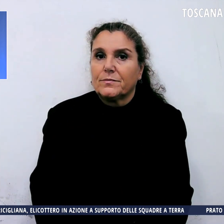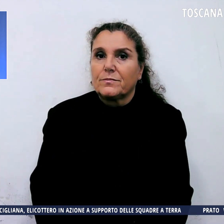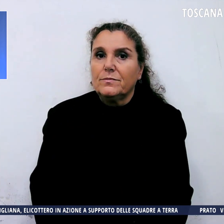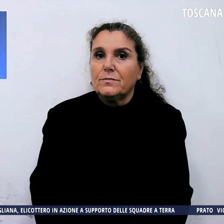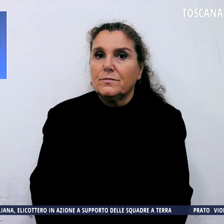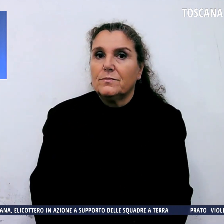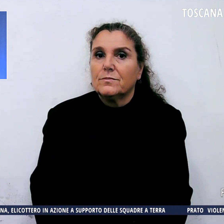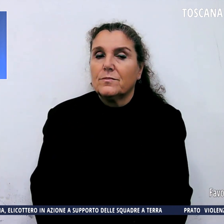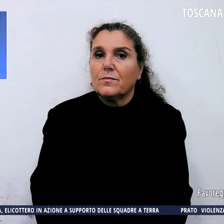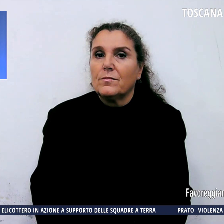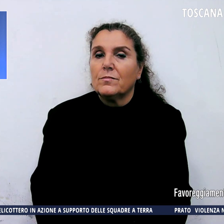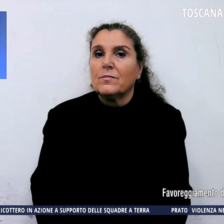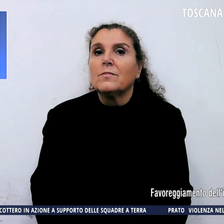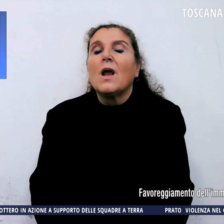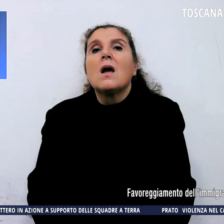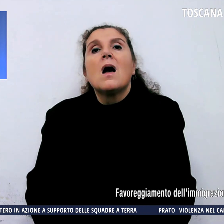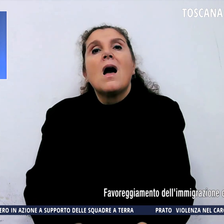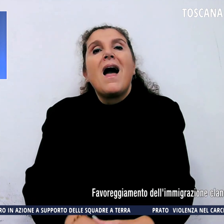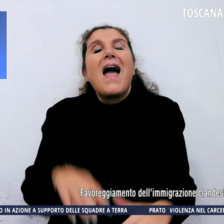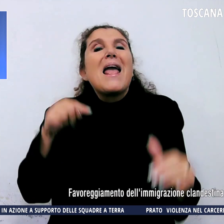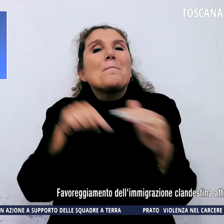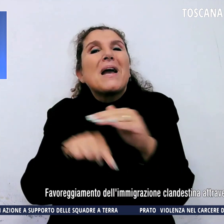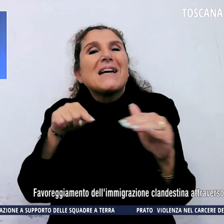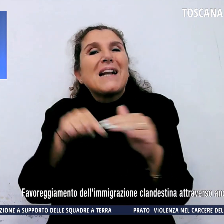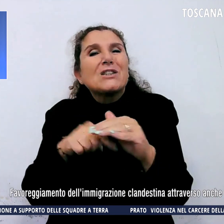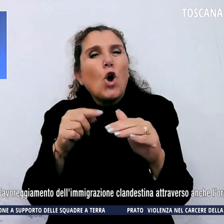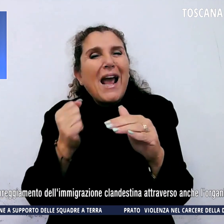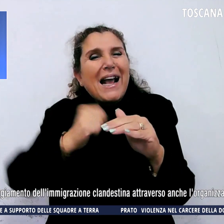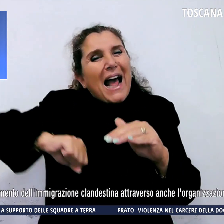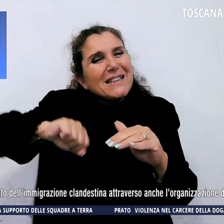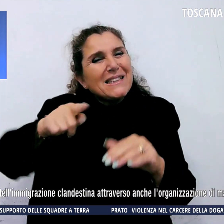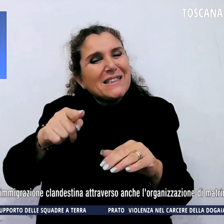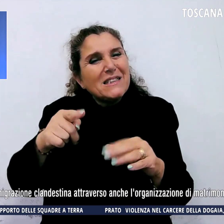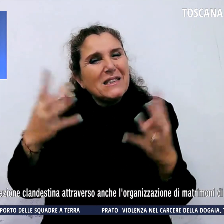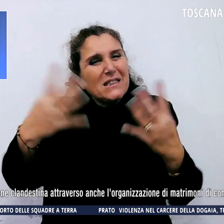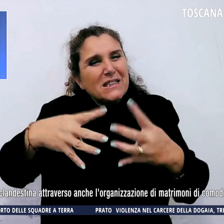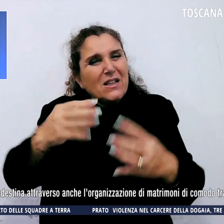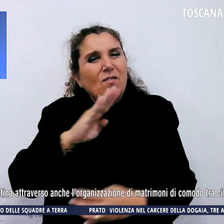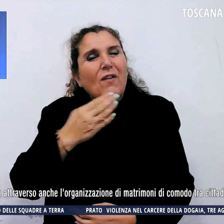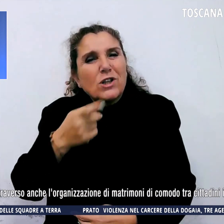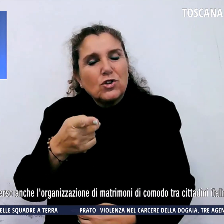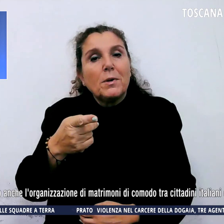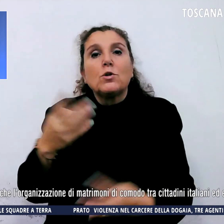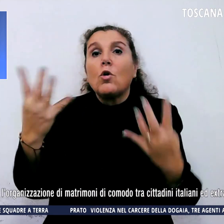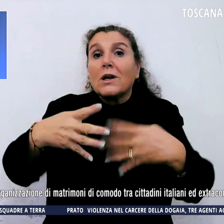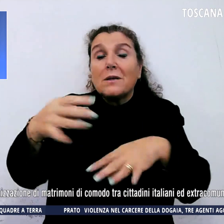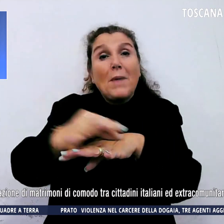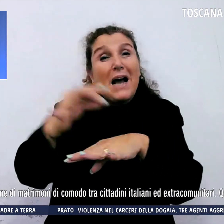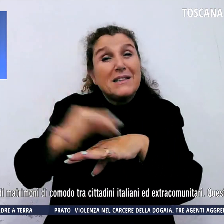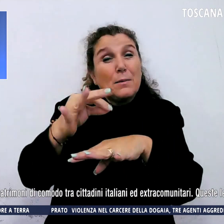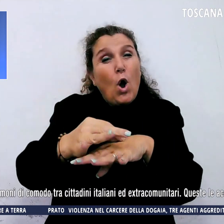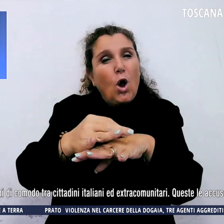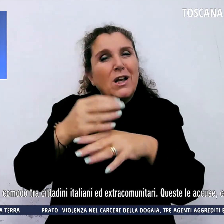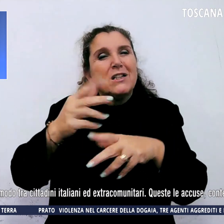Favoreggiamento dell'immigrazione clandestina attraverso anche l'organizzazione di matrimoni di comodo tra cittadini